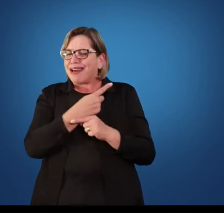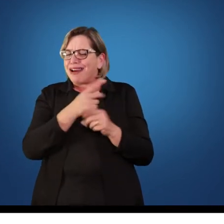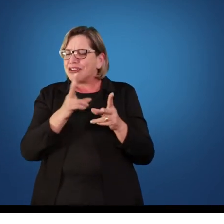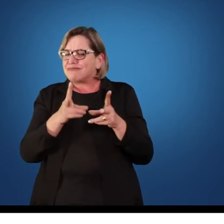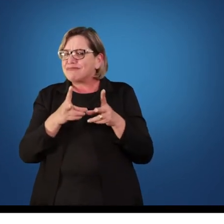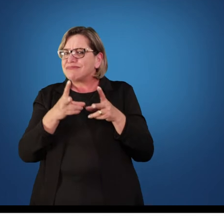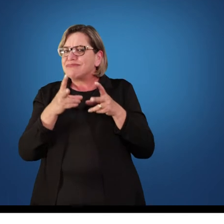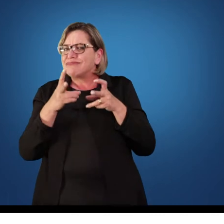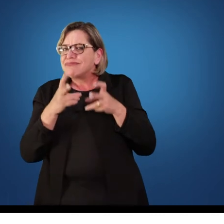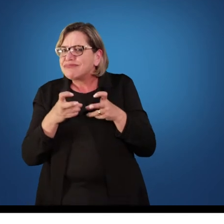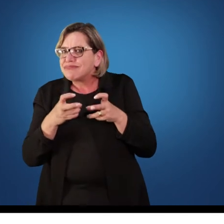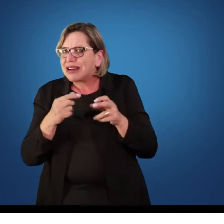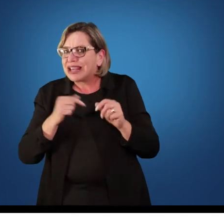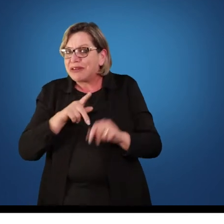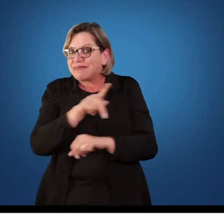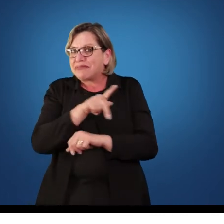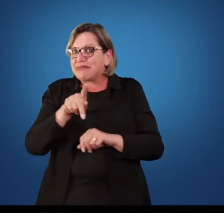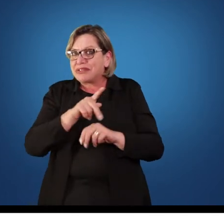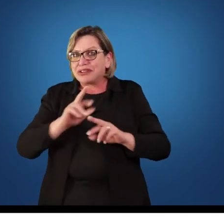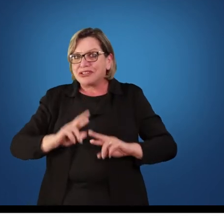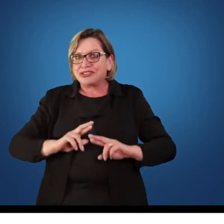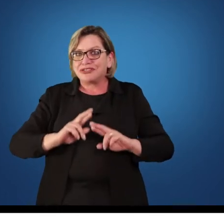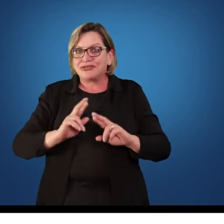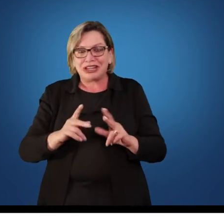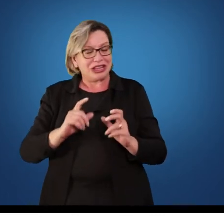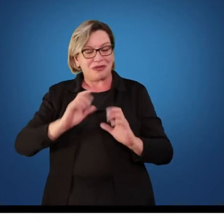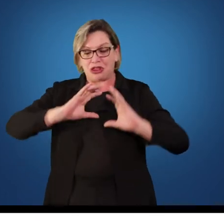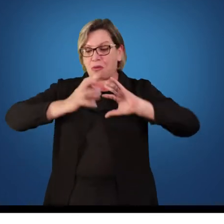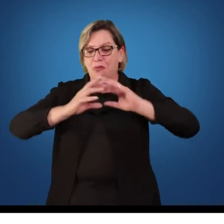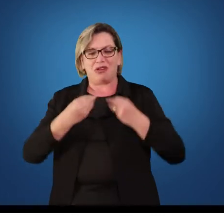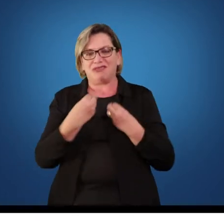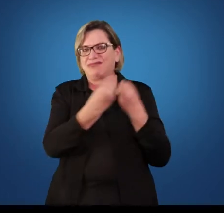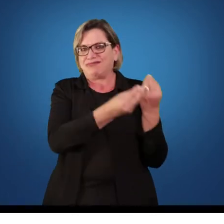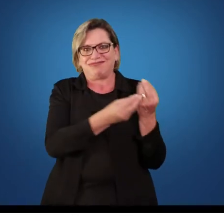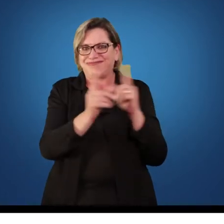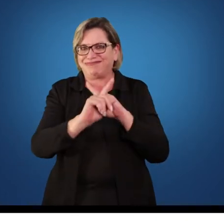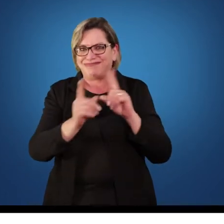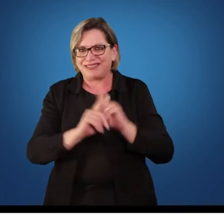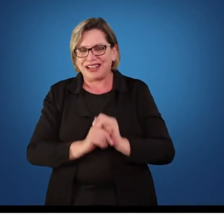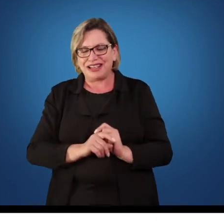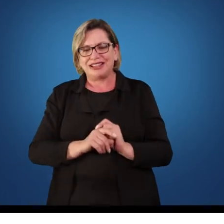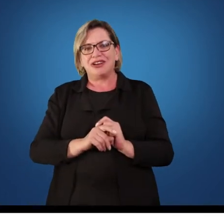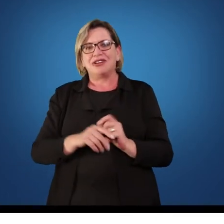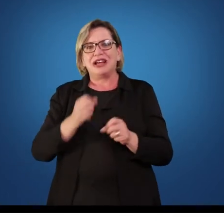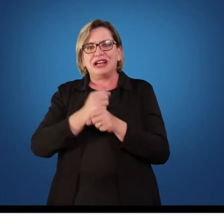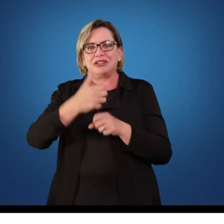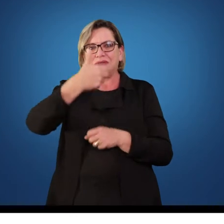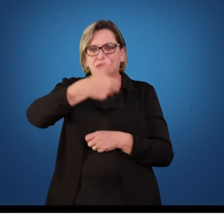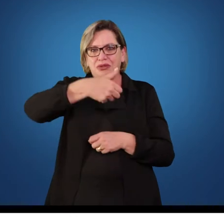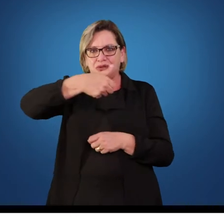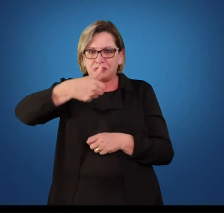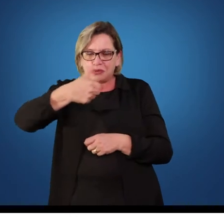que entrar na sala de aula ou oferecer uma bola para os alunos. Em 1995 mesmo eu fiz uma pós-graduação,